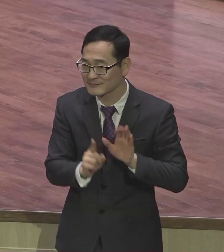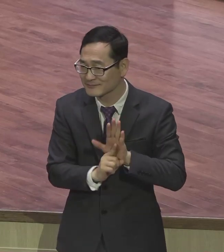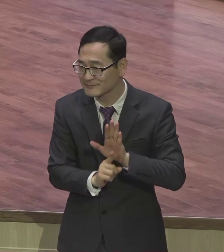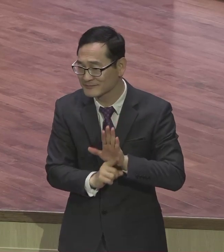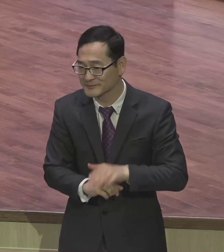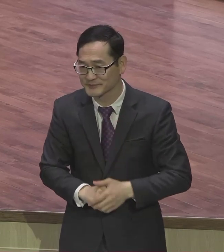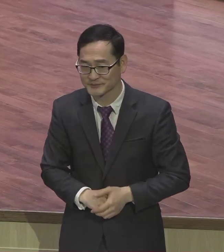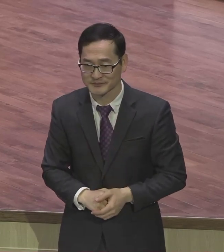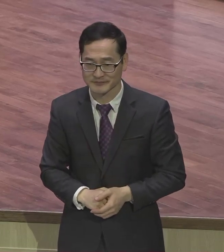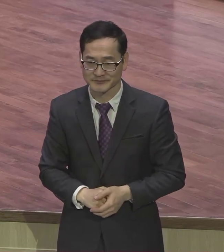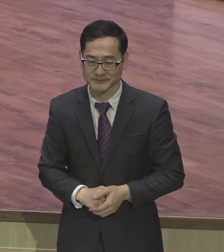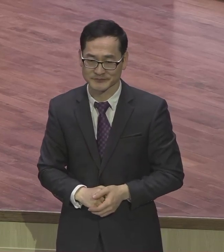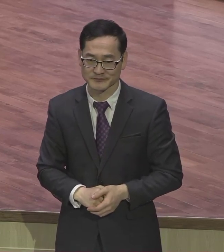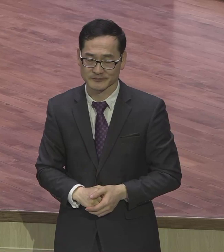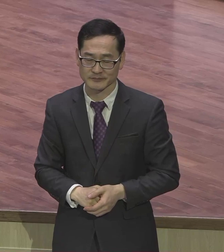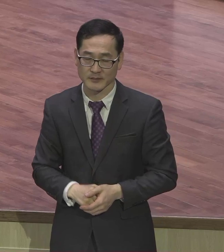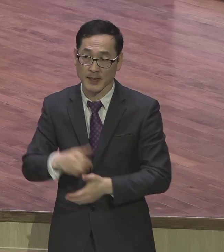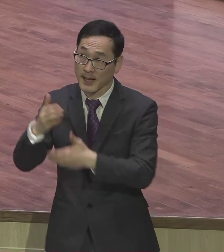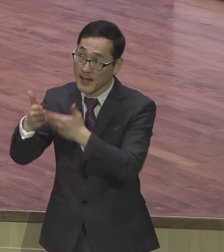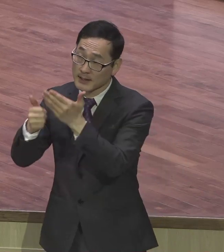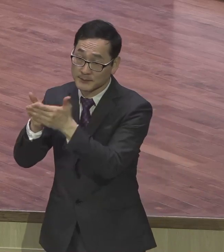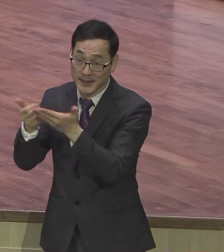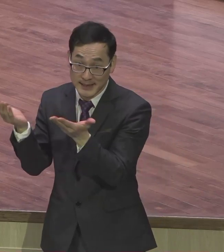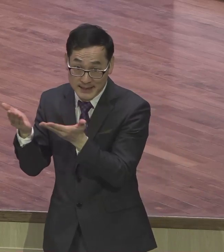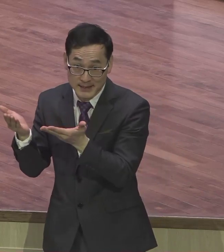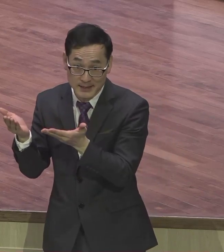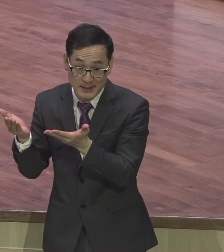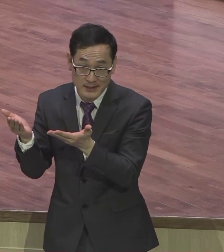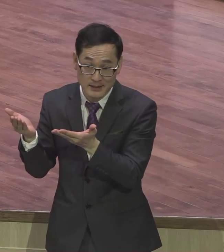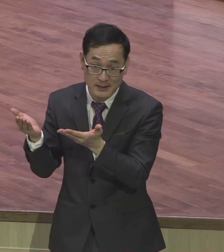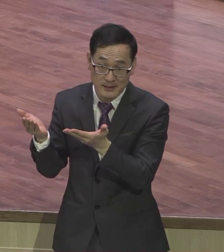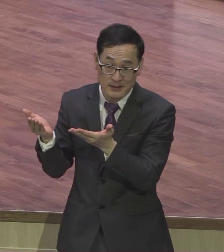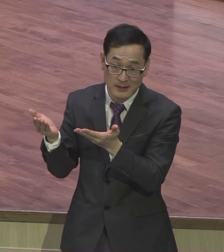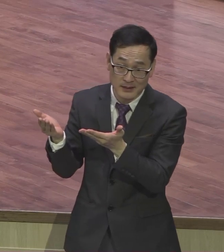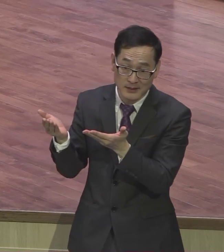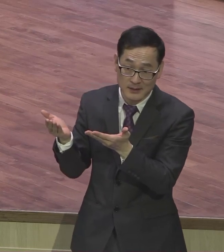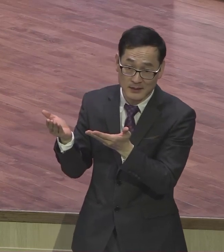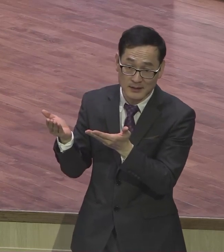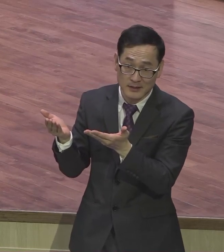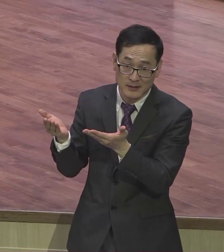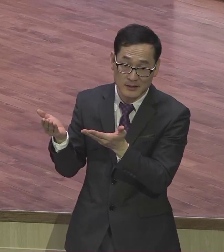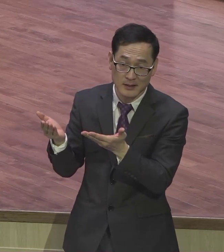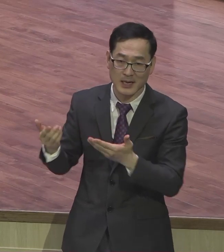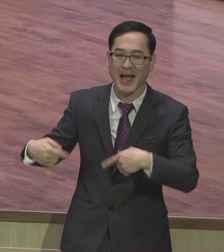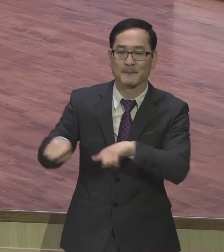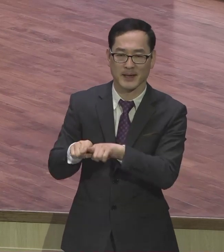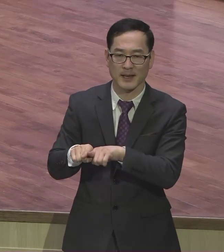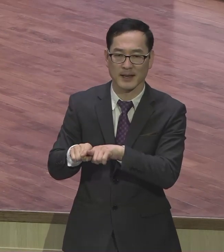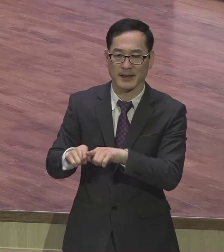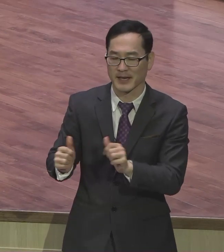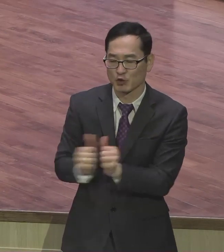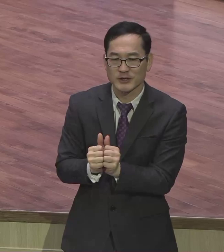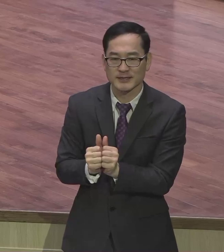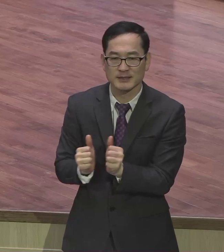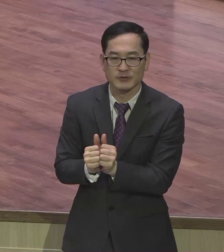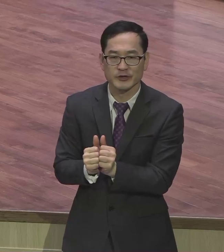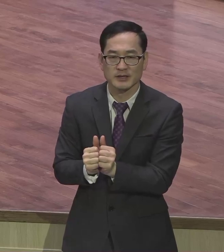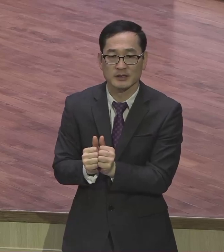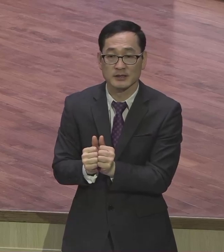하나님의 일은요 언제나 위드입니다 위드 함께 이마누엘 주님이 함께 하시오 온네스